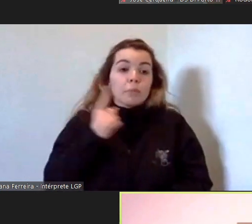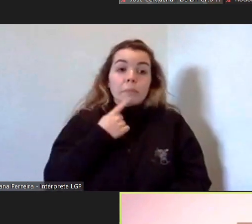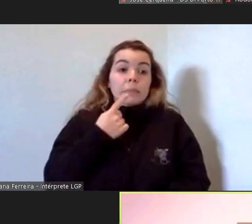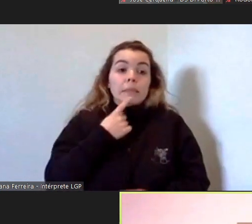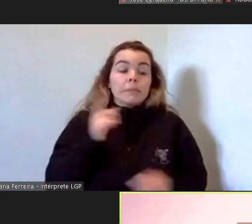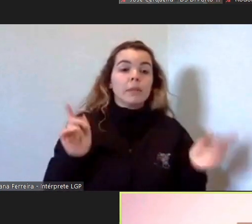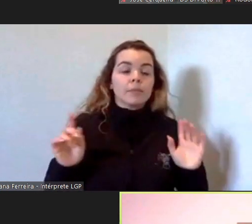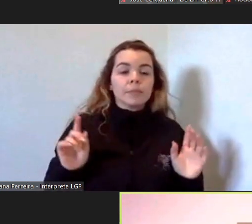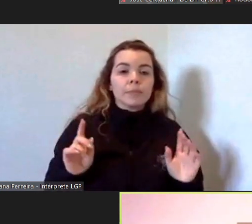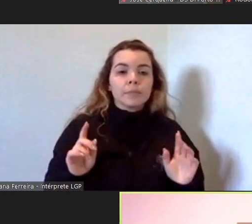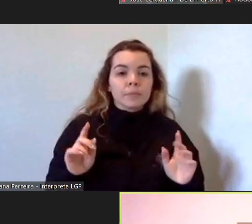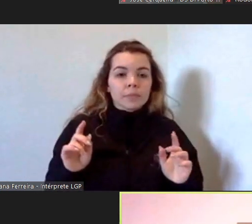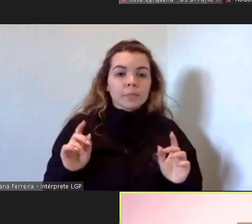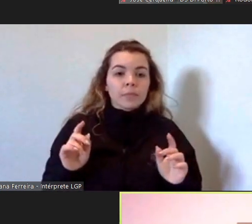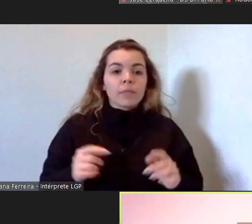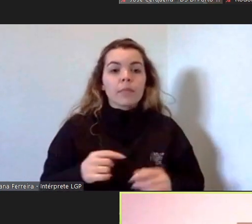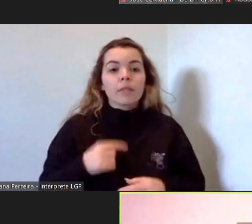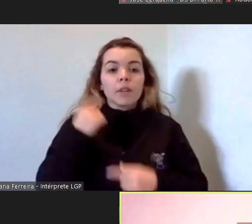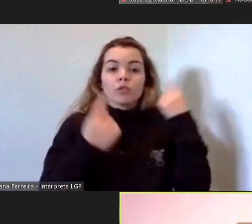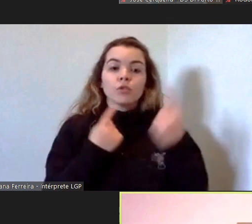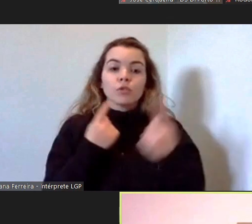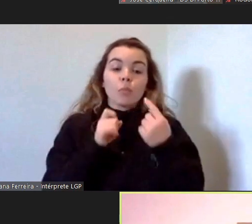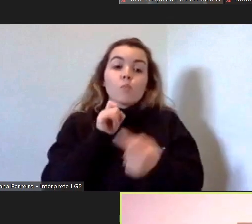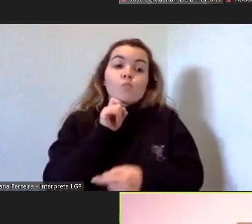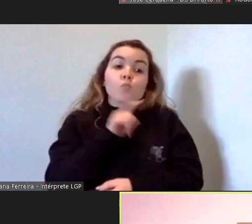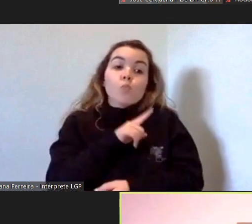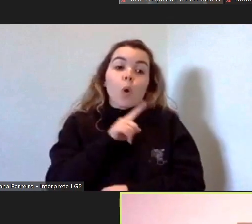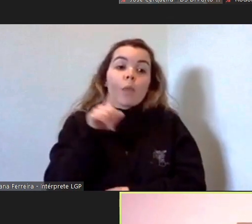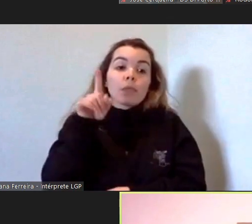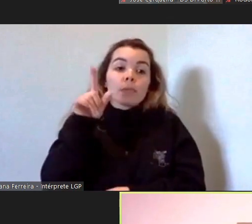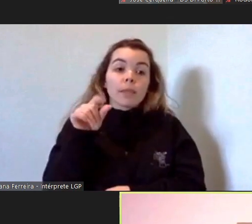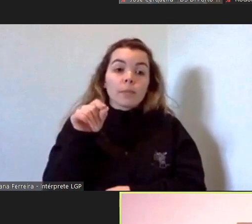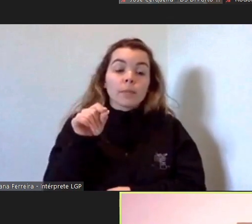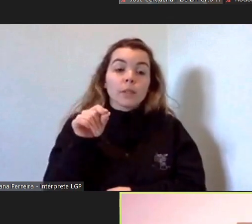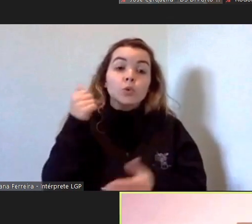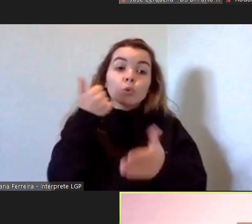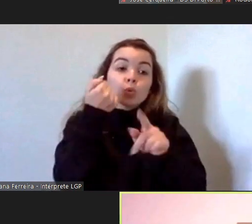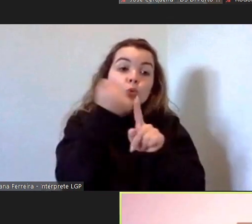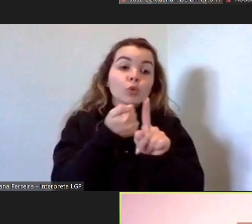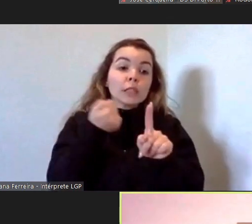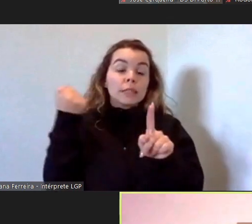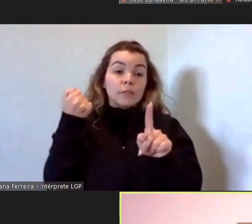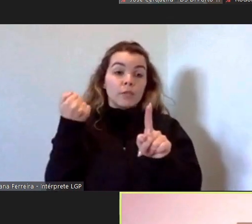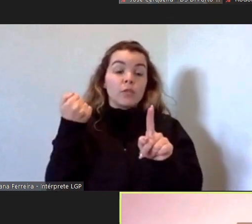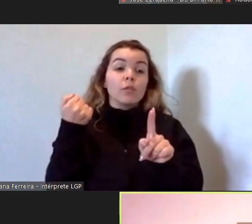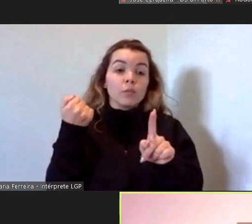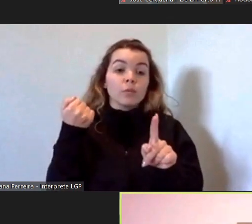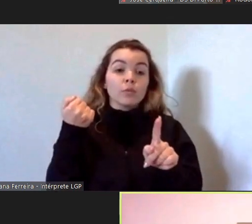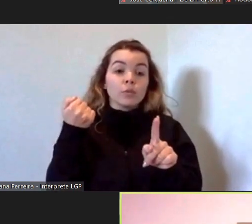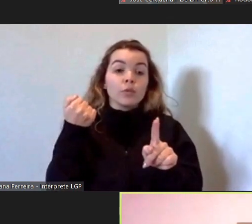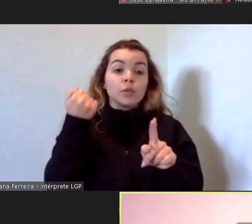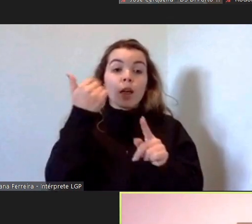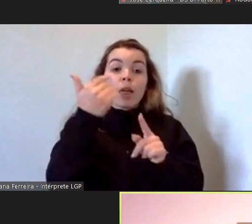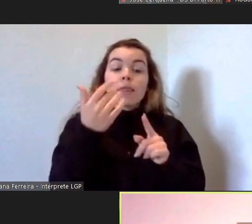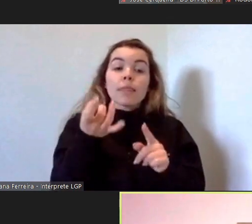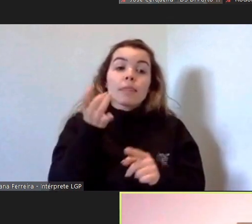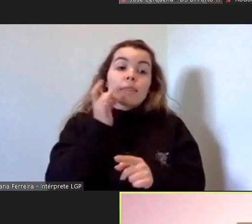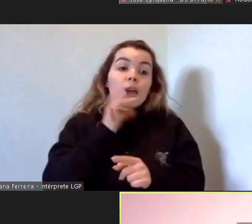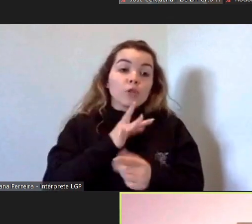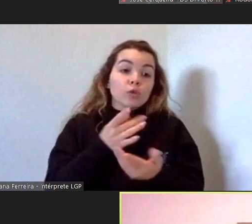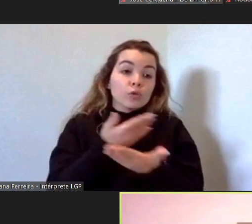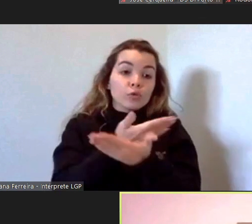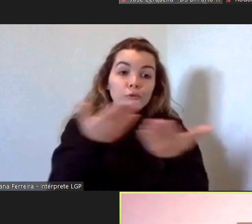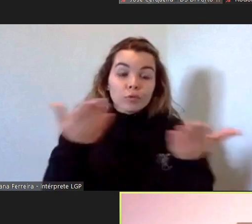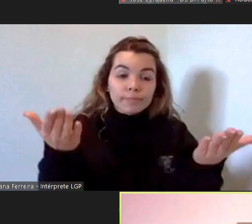e se calhar aqui pode ser também aqui um desafio que que vos deixo que